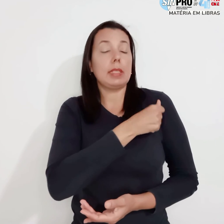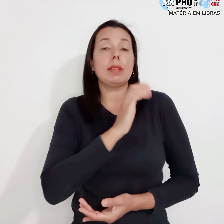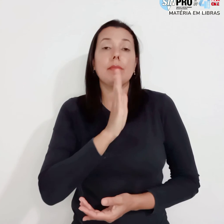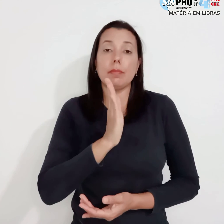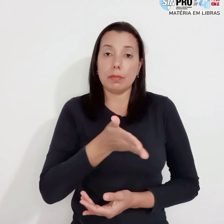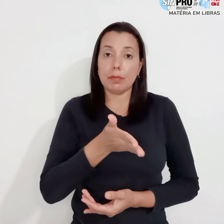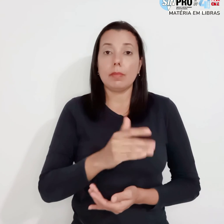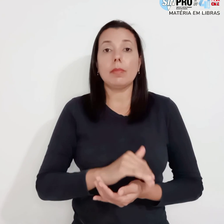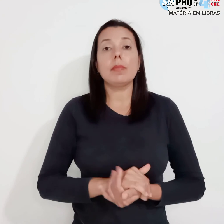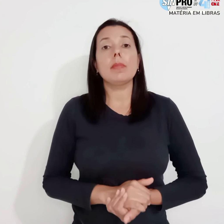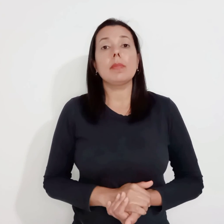Vacina já.